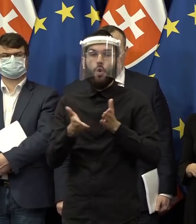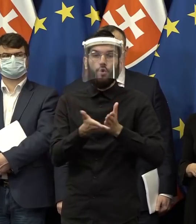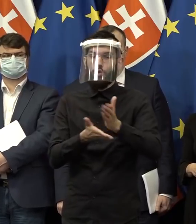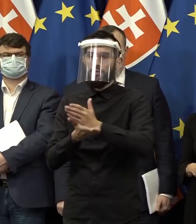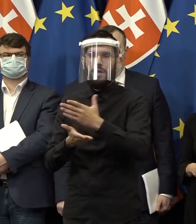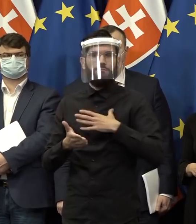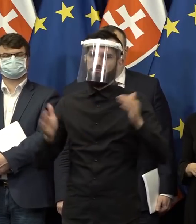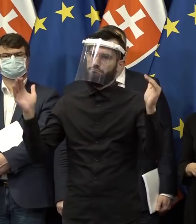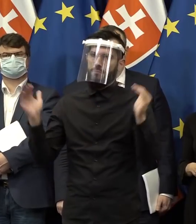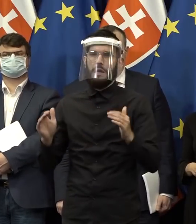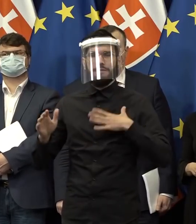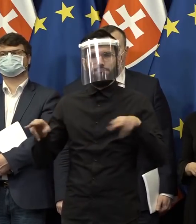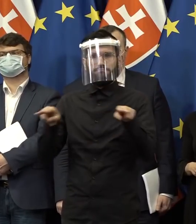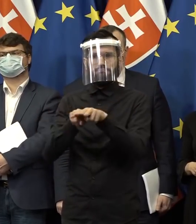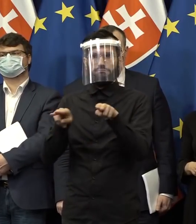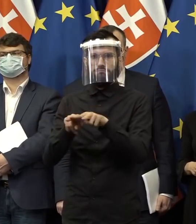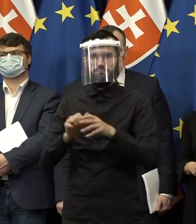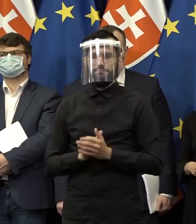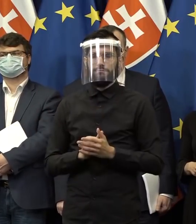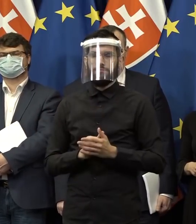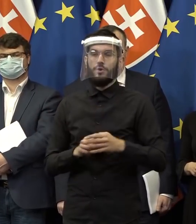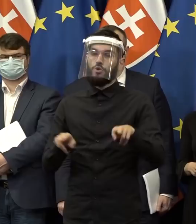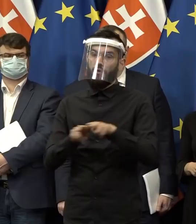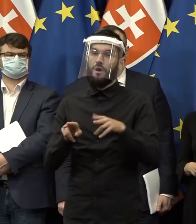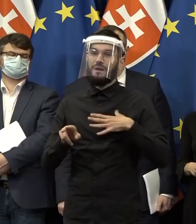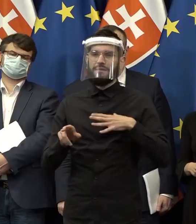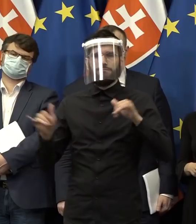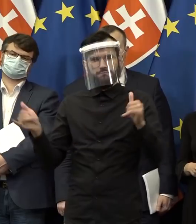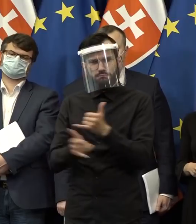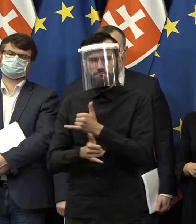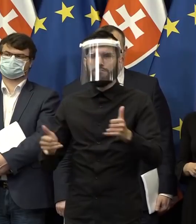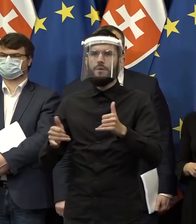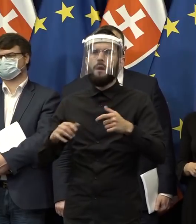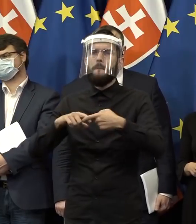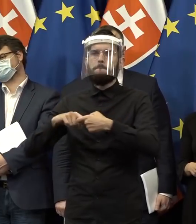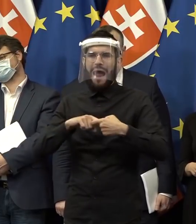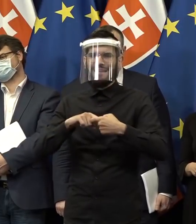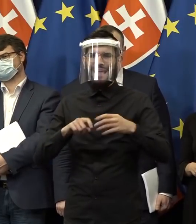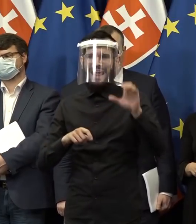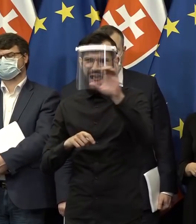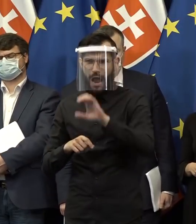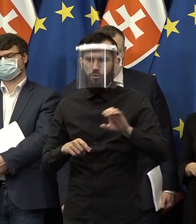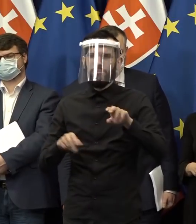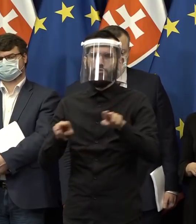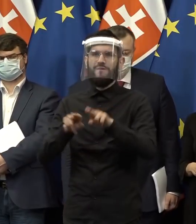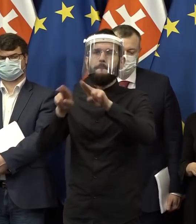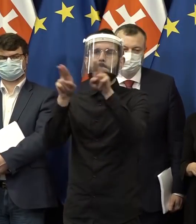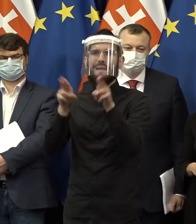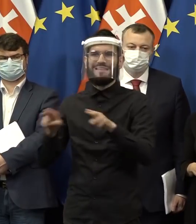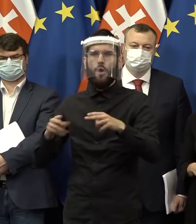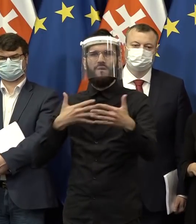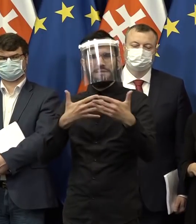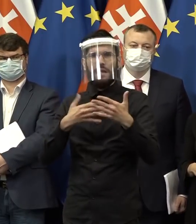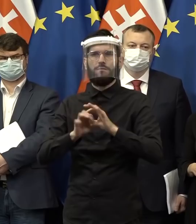prostredia. Budeme pôsobiť ako spolahlivý a zodpovedný partner v európskych a medzinárodných vzťahoch.